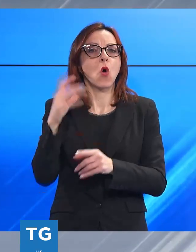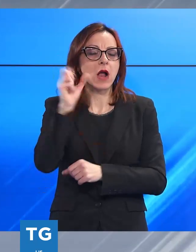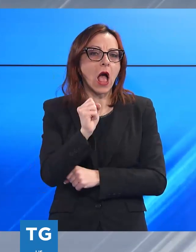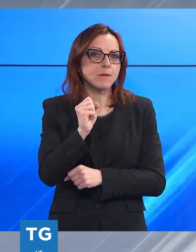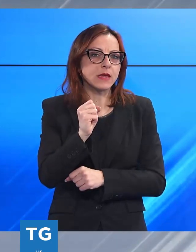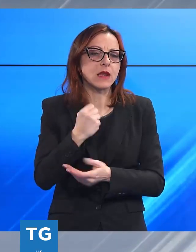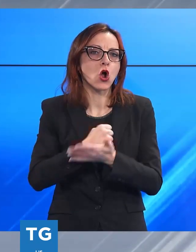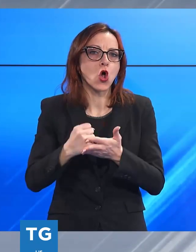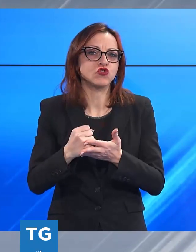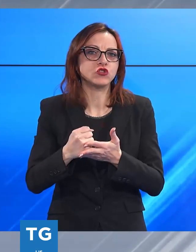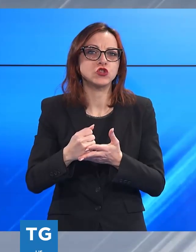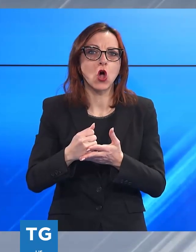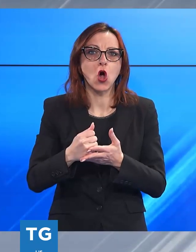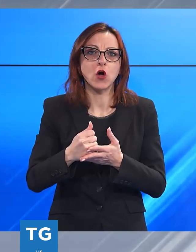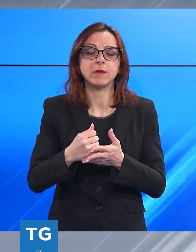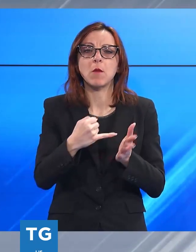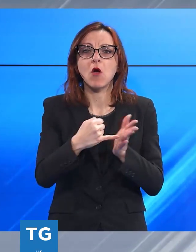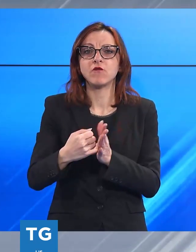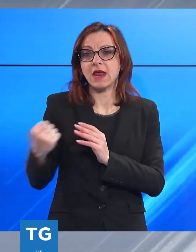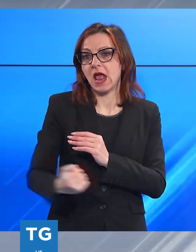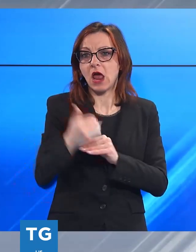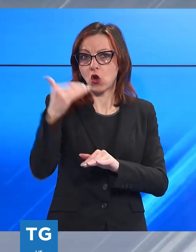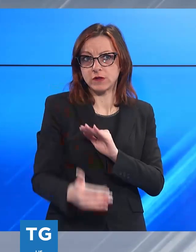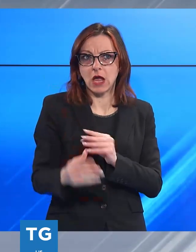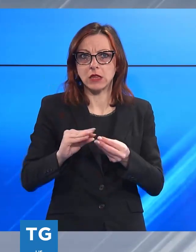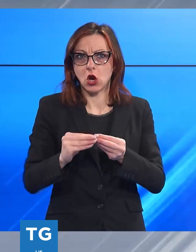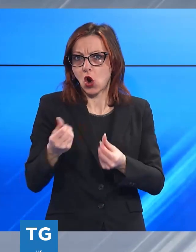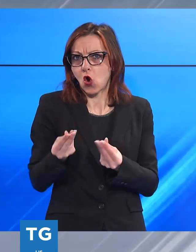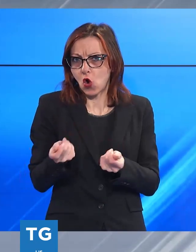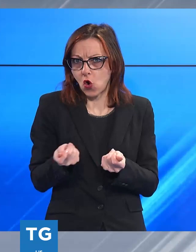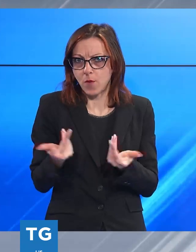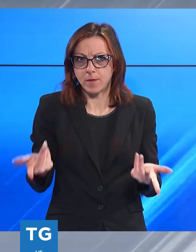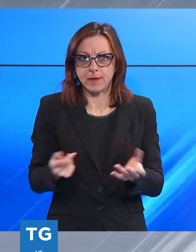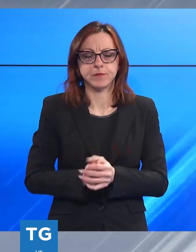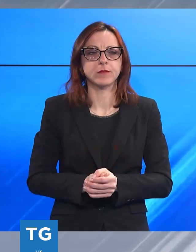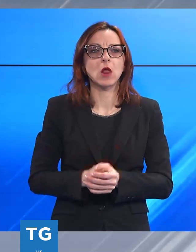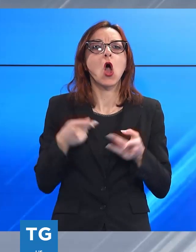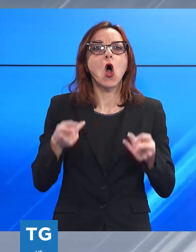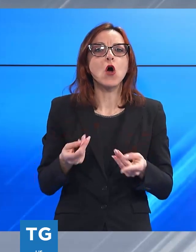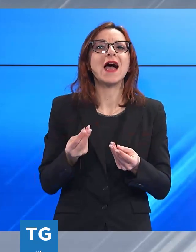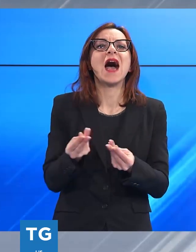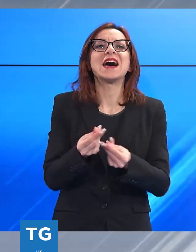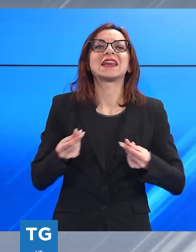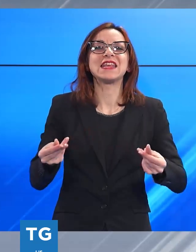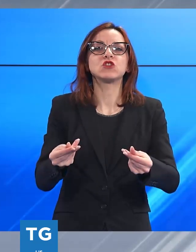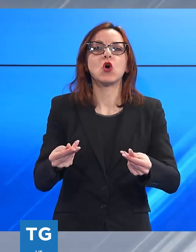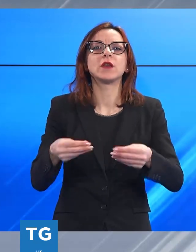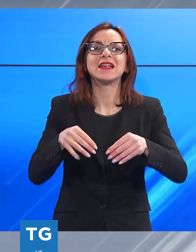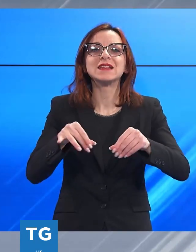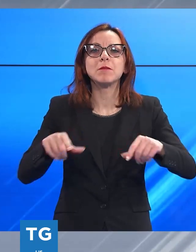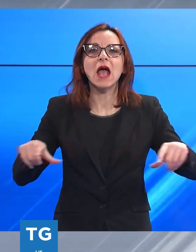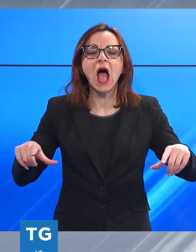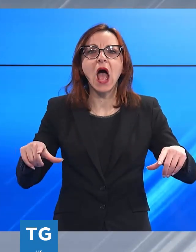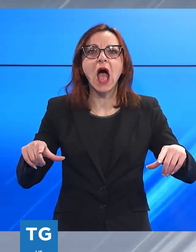E l'unica vera sponda offerta dai giudici europei arriva proprio sulla definizione della scarsità o meno della risorsa spiaggia, da cui dipende la